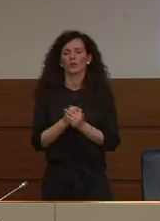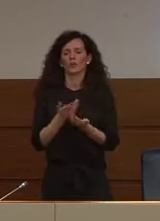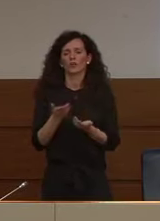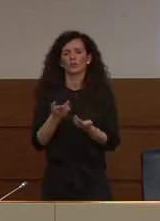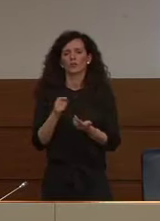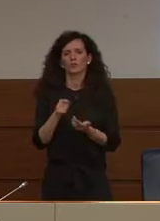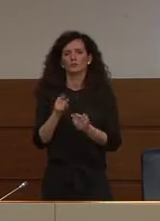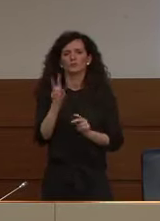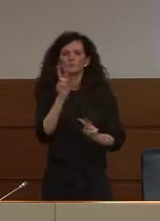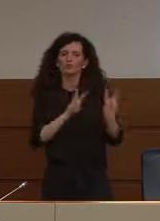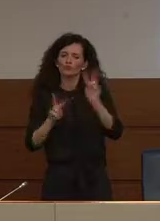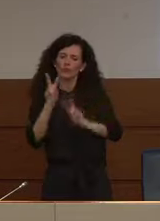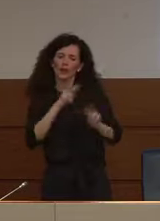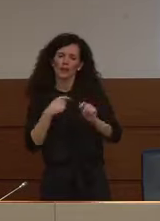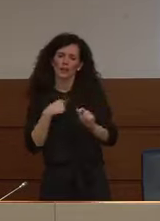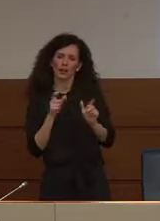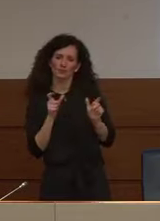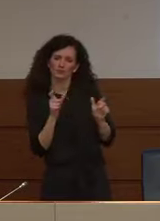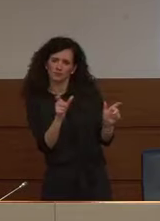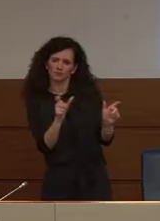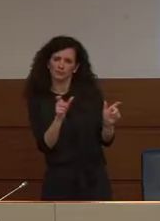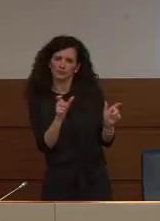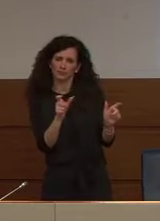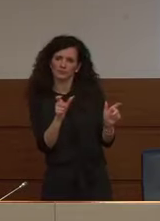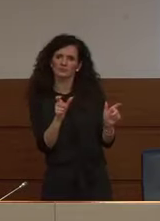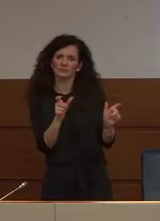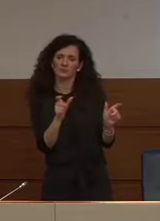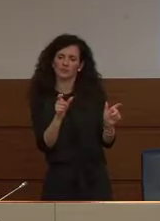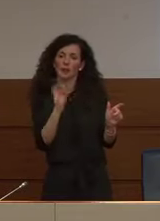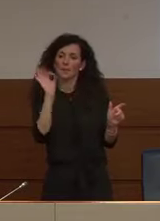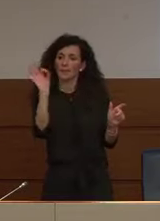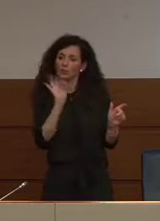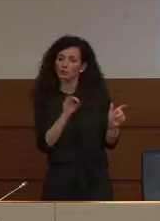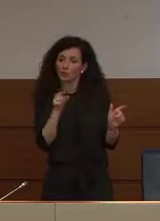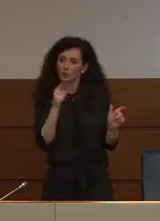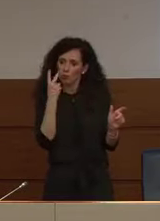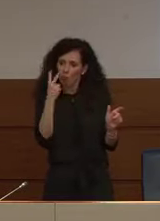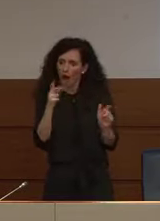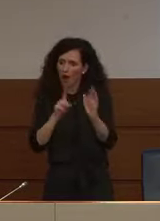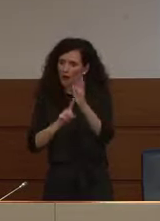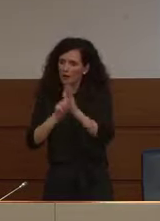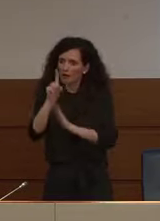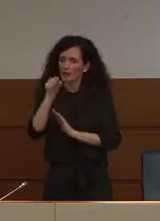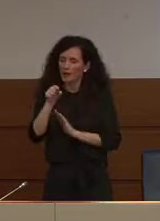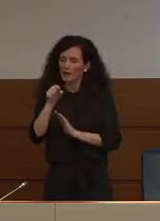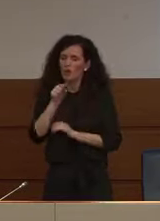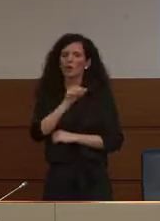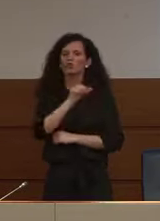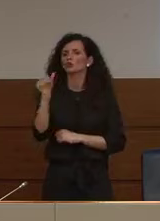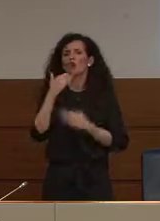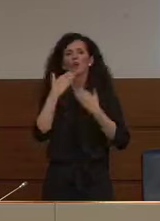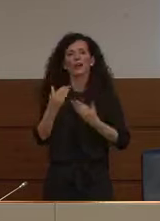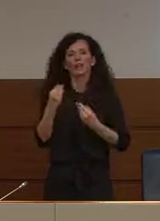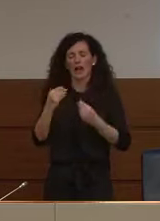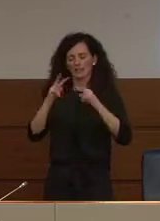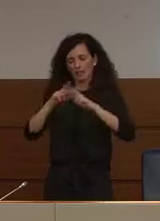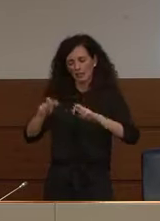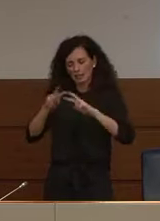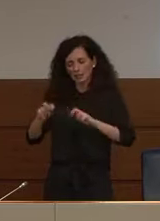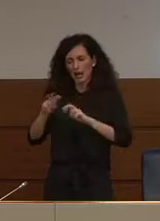contenimento in termini percentuali saranno solo indagini epidemiologiche accurate